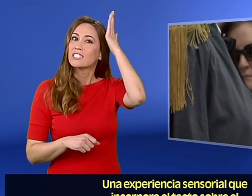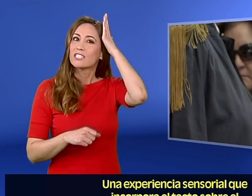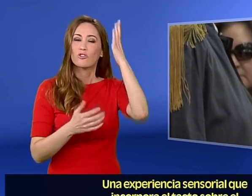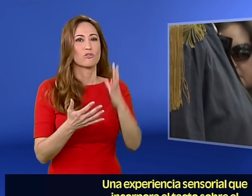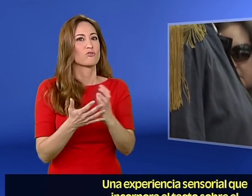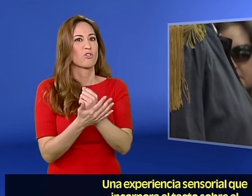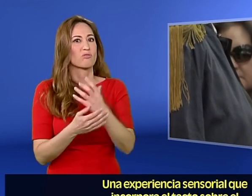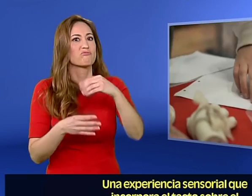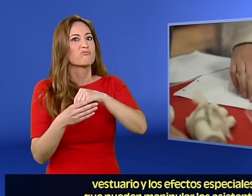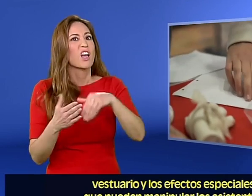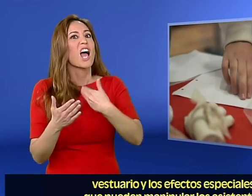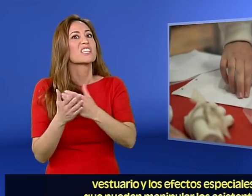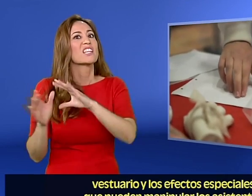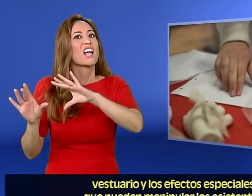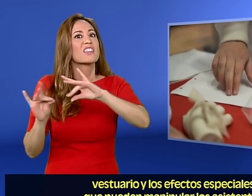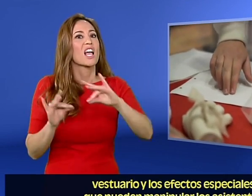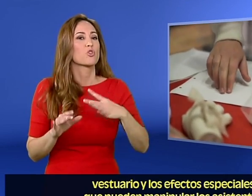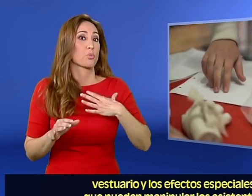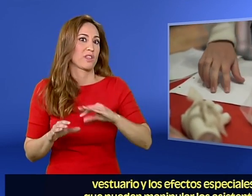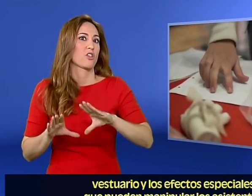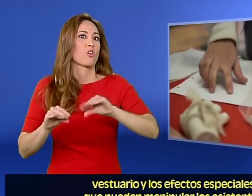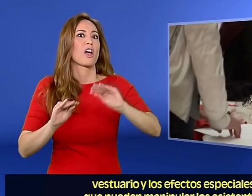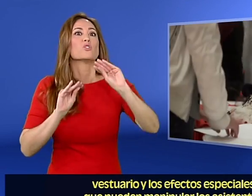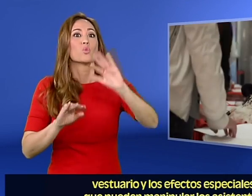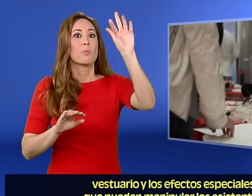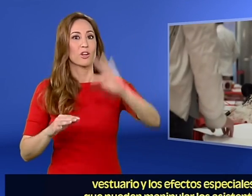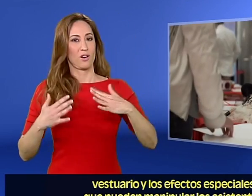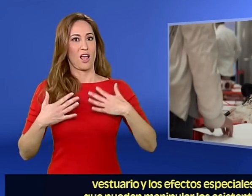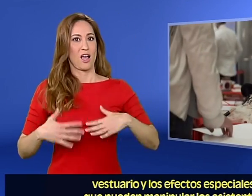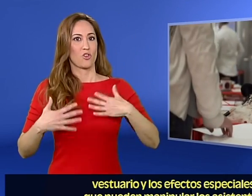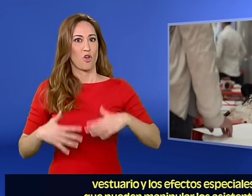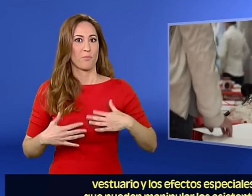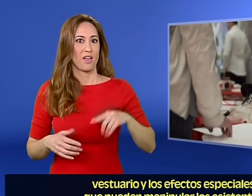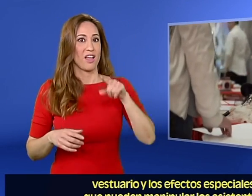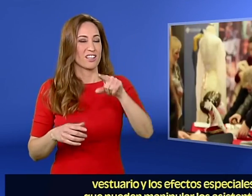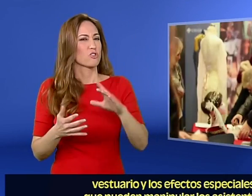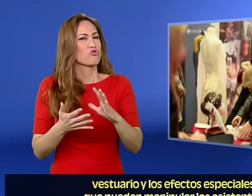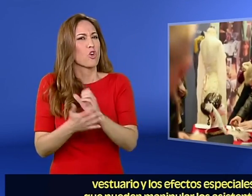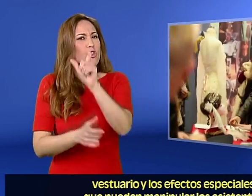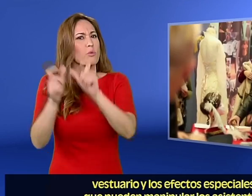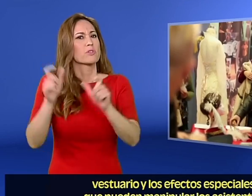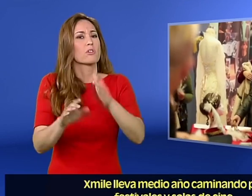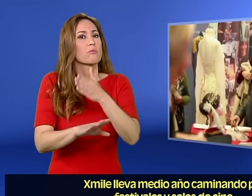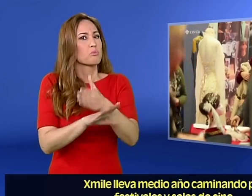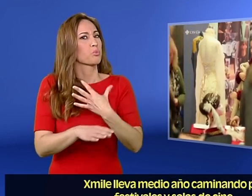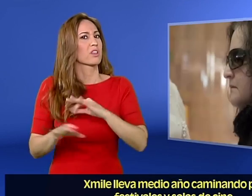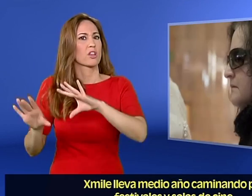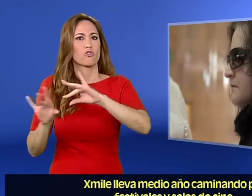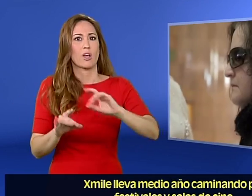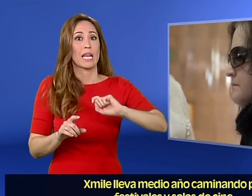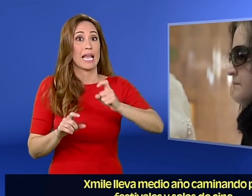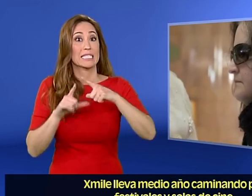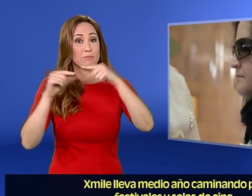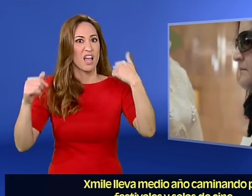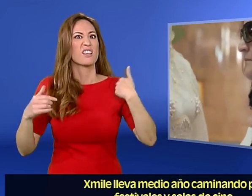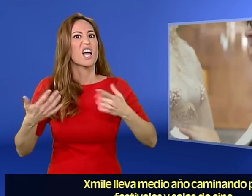incorpora el tacto sobre el vestuario y los efectos especiales, que pueden manipular los asistentes. XMILE lleva medio